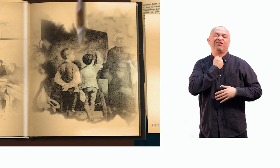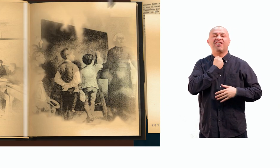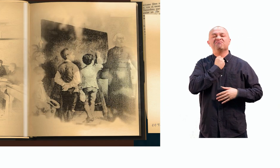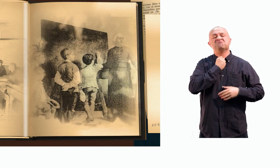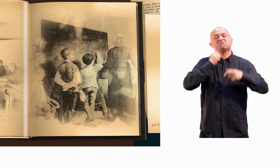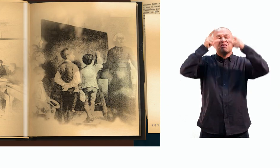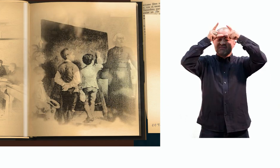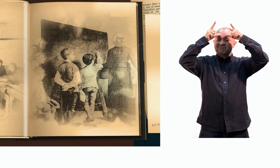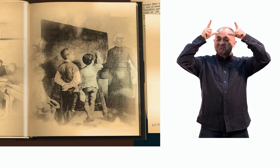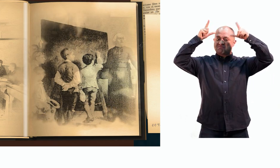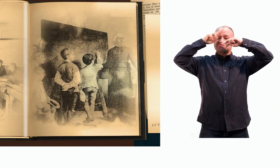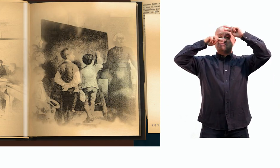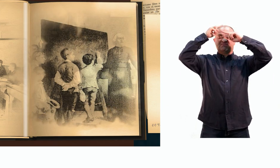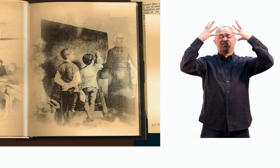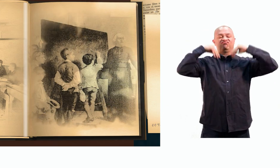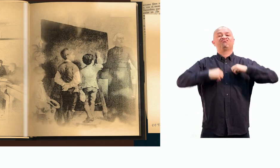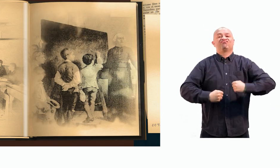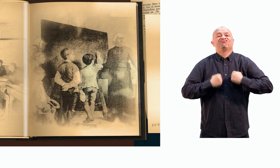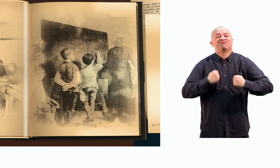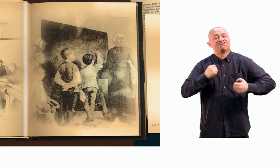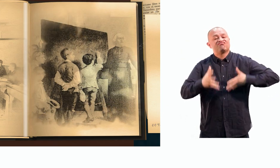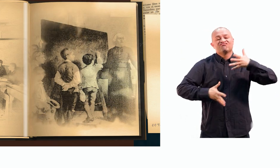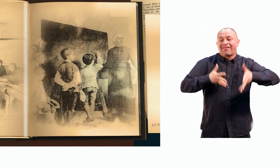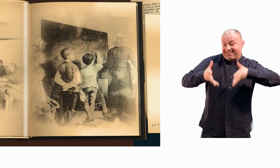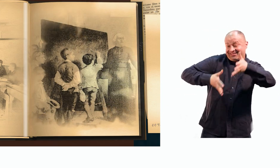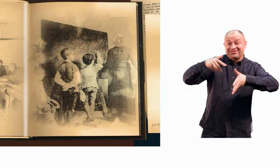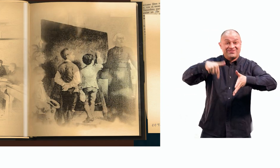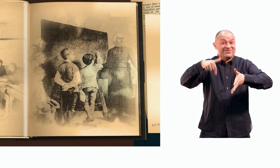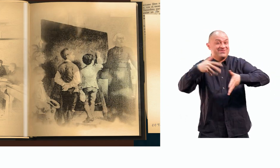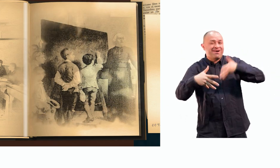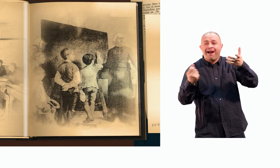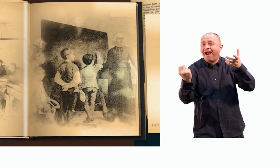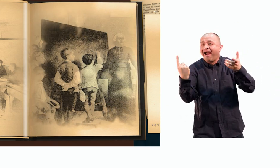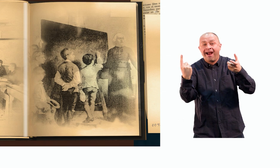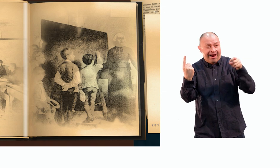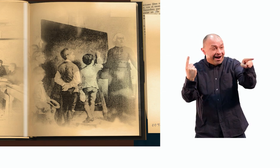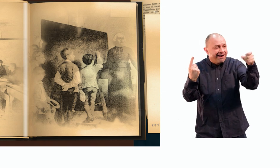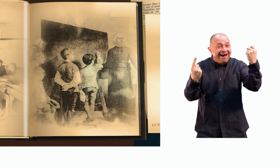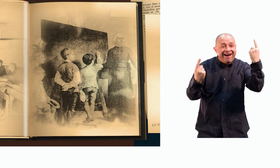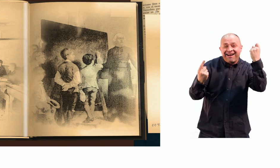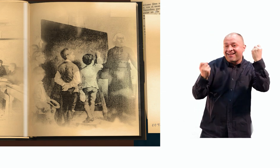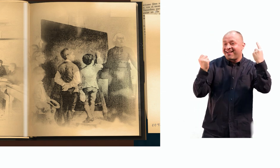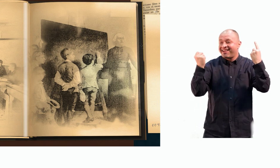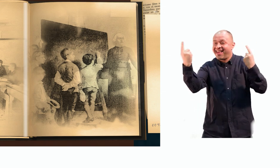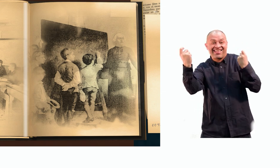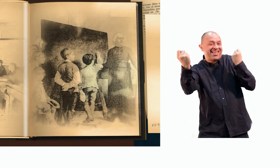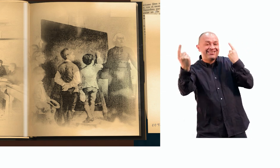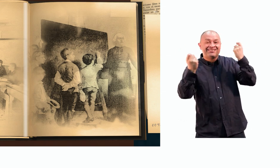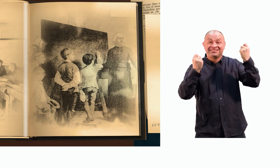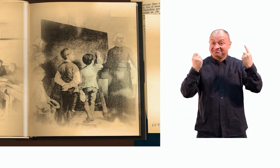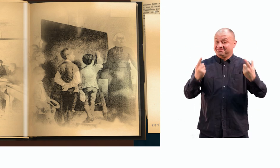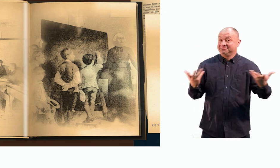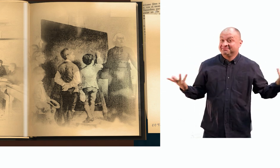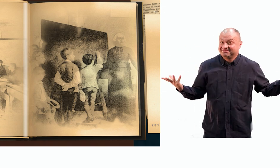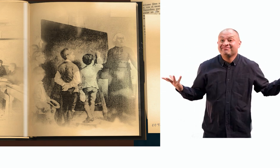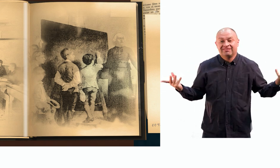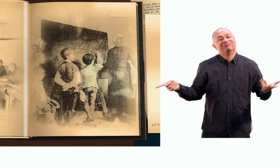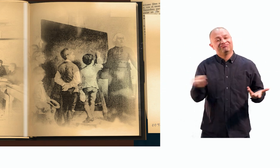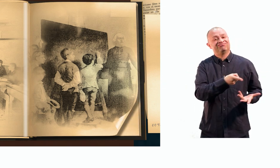ya tienen un lenguaje, escribió, tienen el hábito de usarlo y comprenden a los demás que lo hacen. Con él